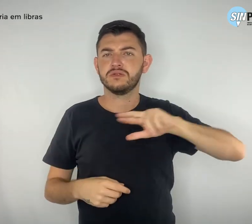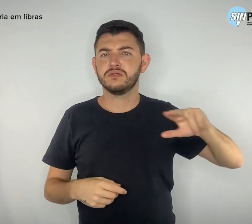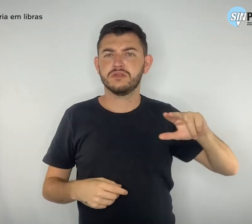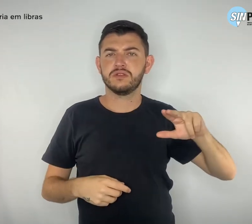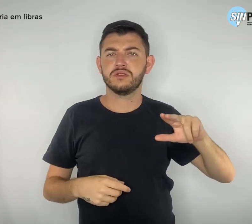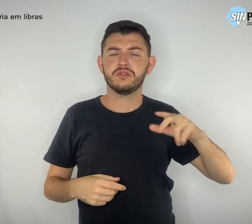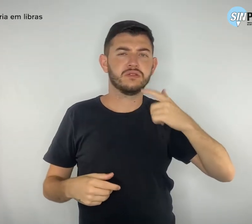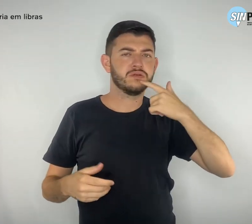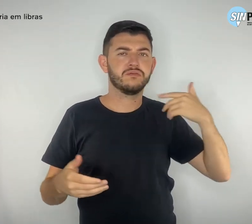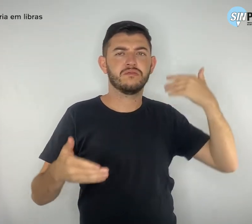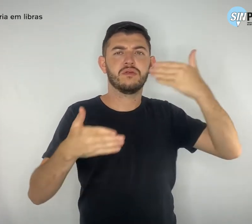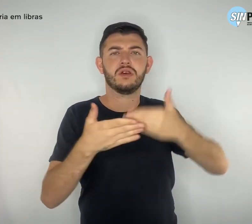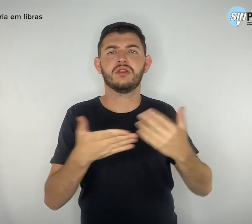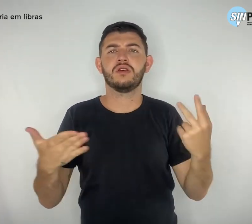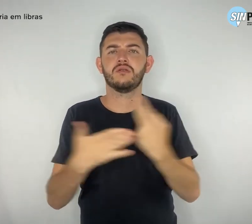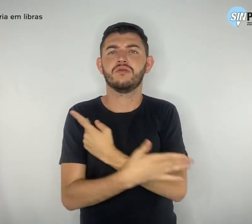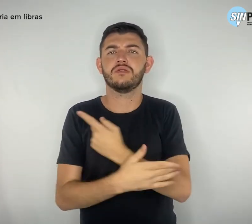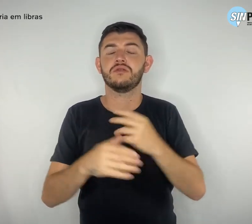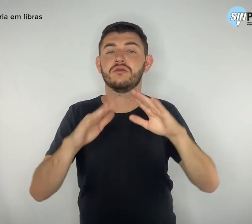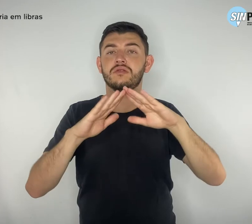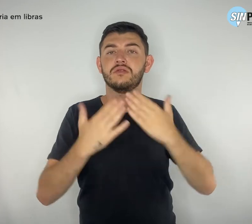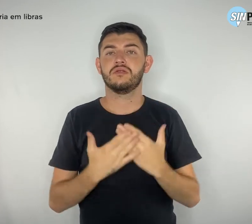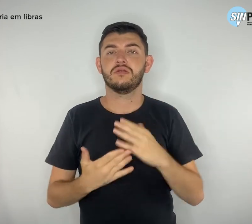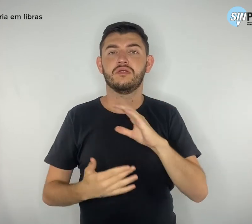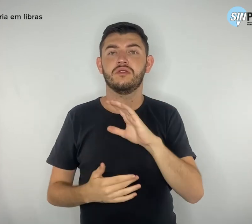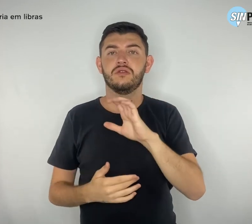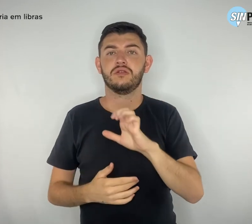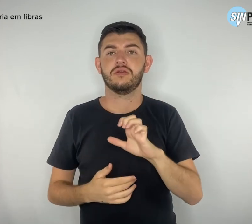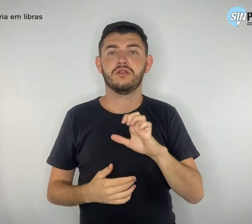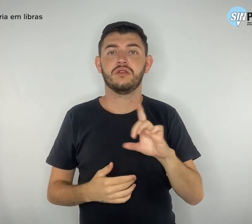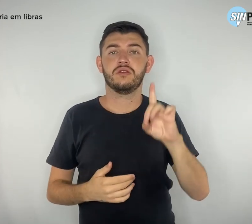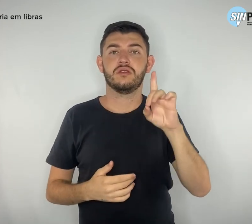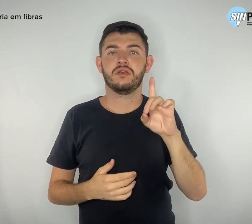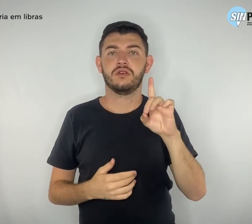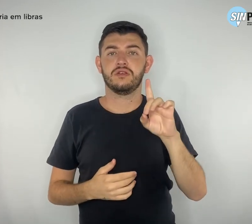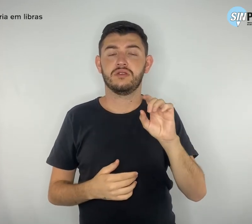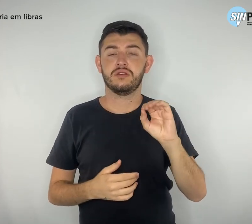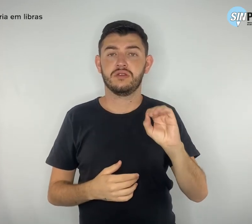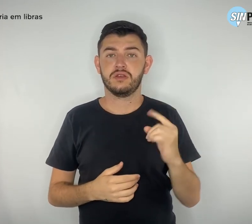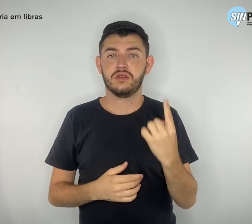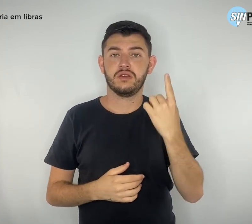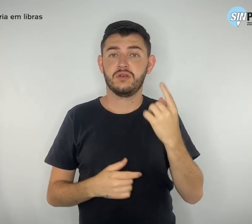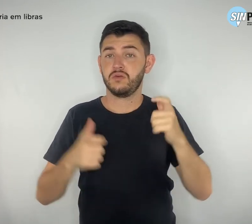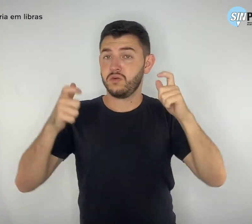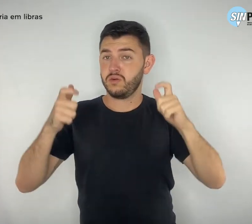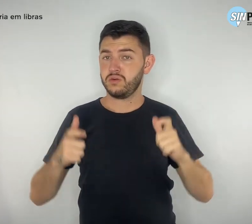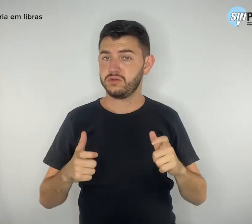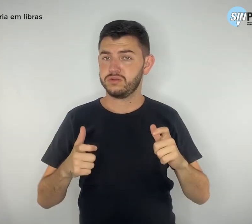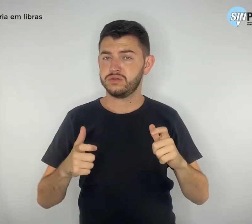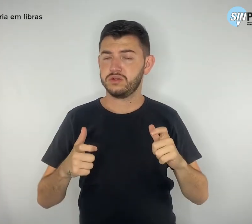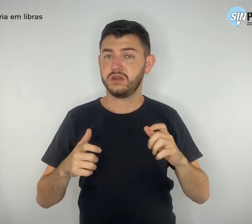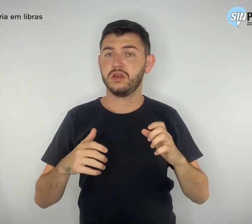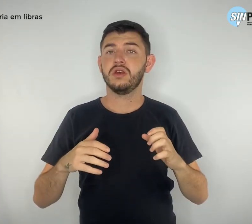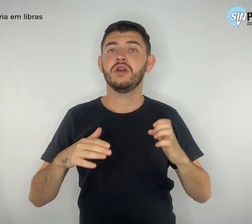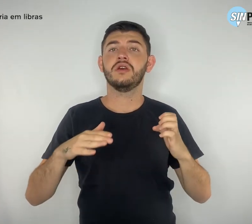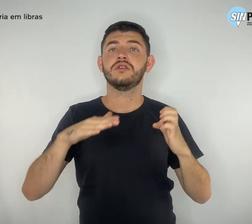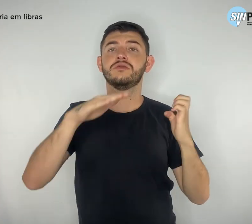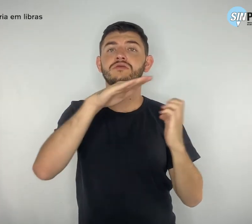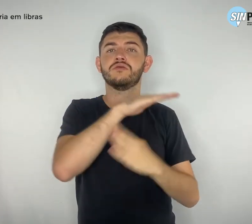ocorreu no Centro Educacional 1 da Cidade Estrutural, quando um policial utilizou spray